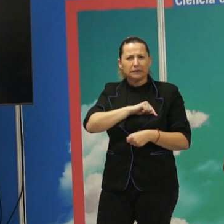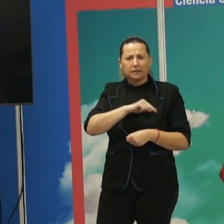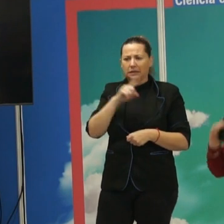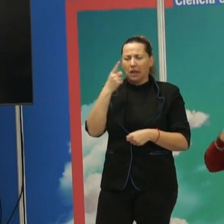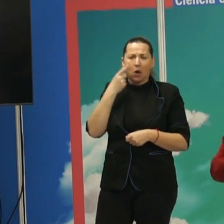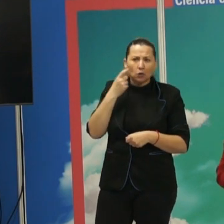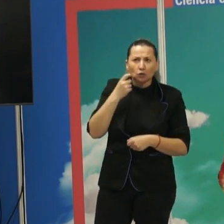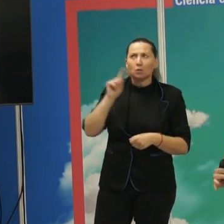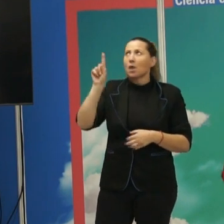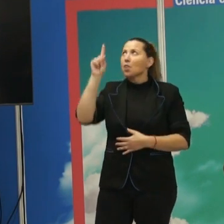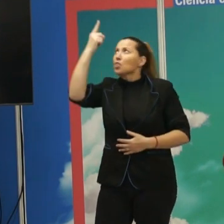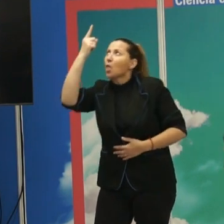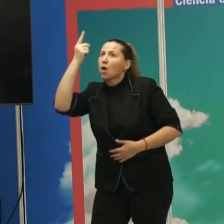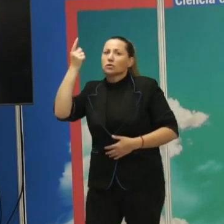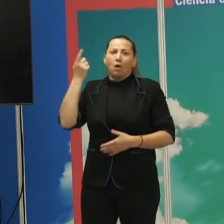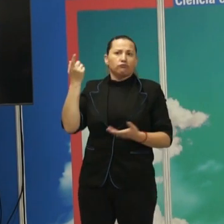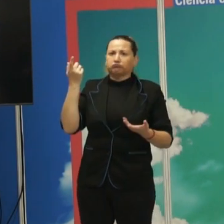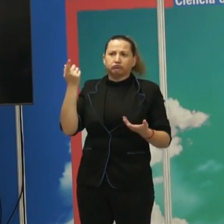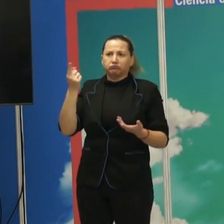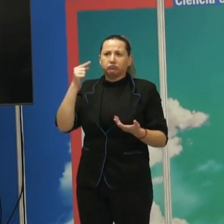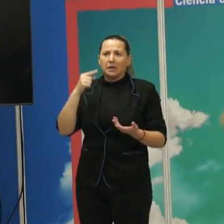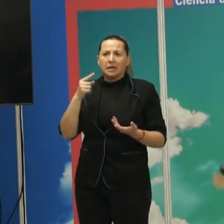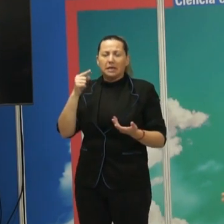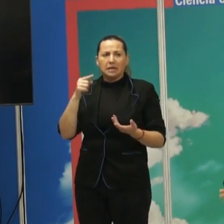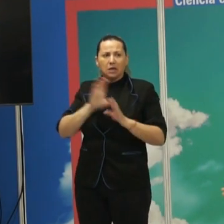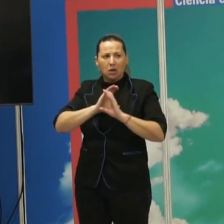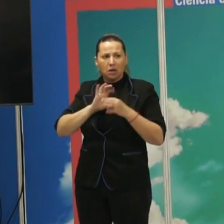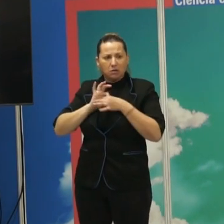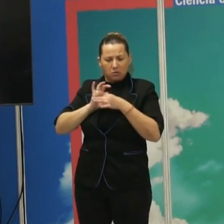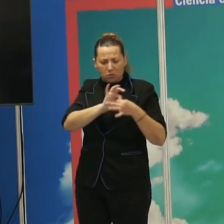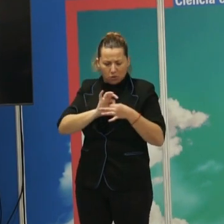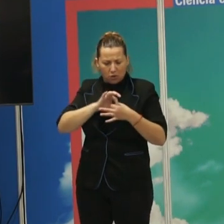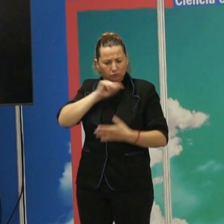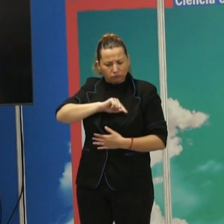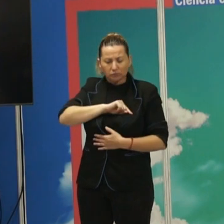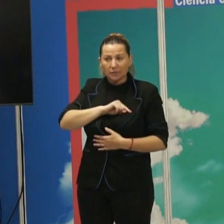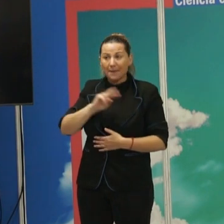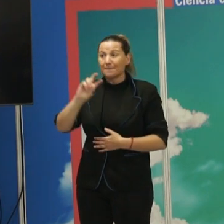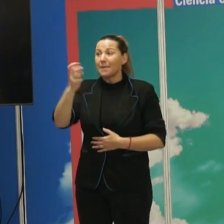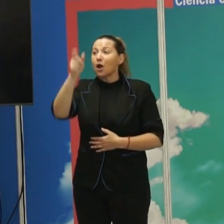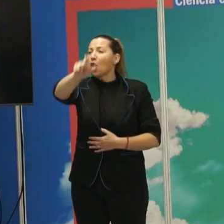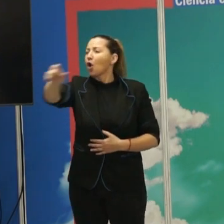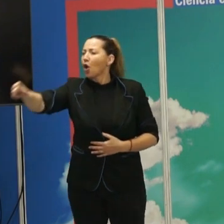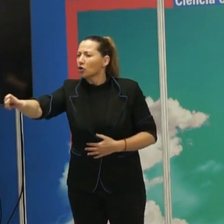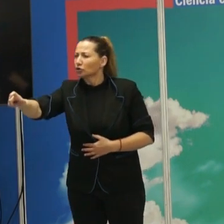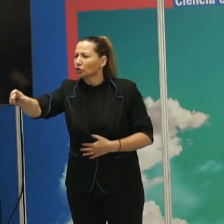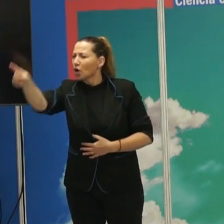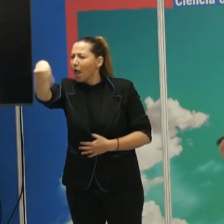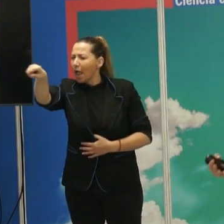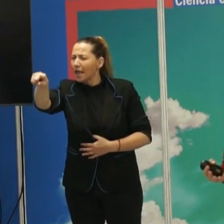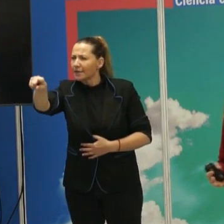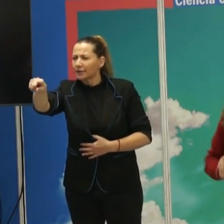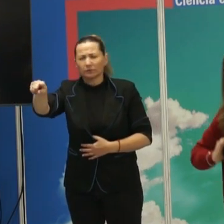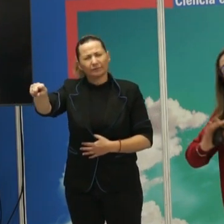costumbres, sus dioses, lo que fuere. ¿Y quiénes son los otros? Bueno, pues los otros ya tienen un aspecto un tanto menos